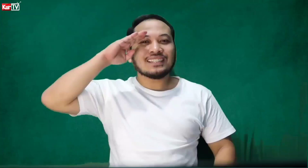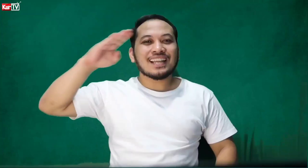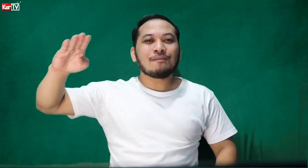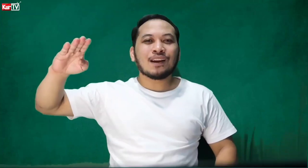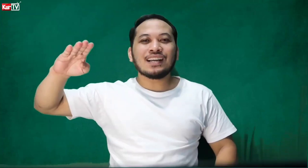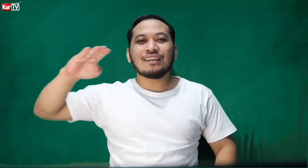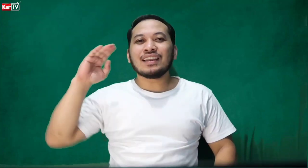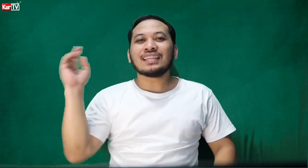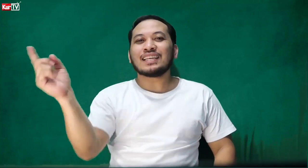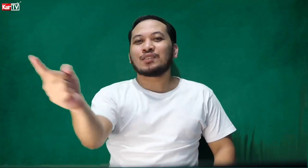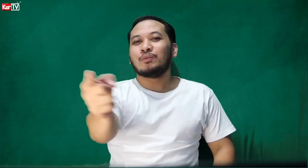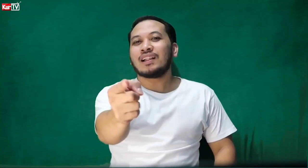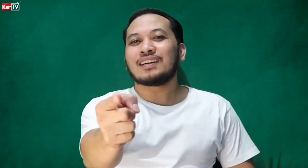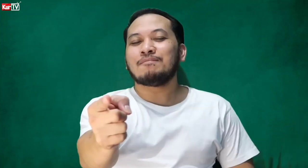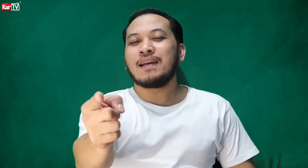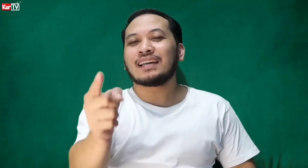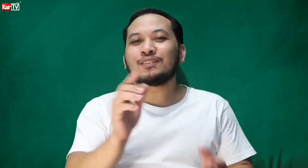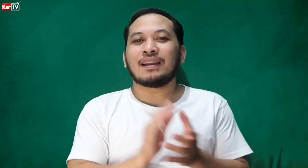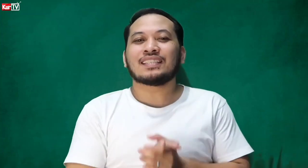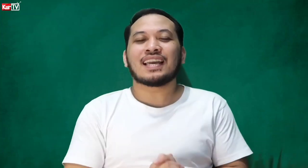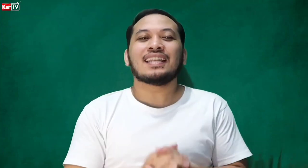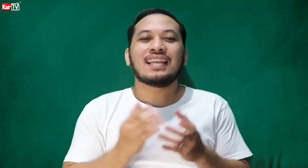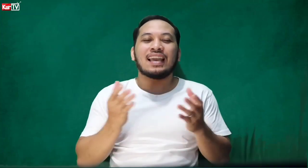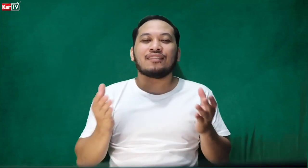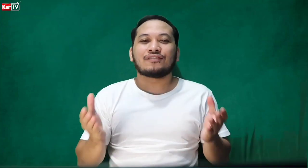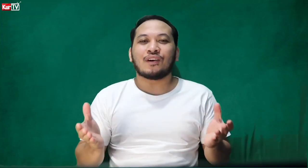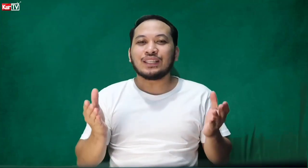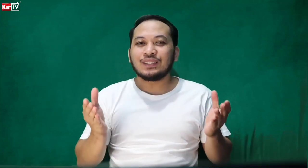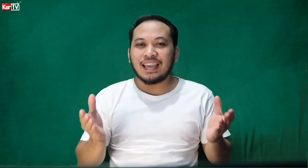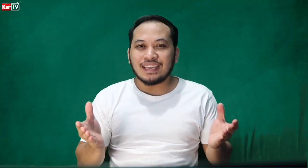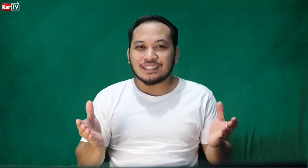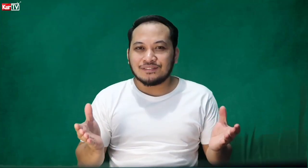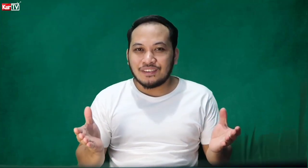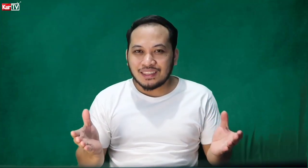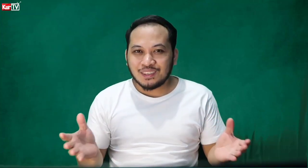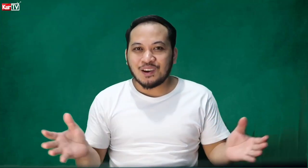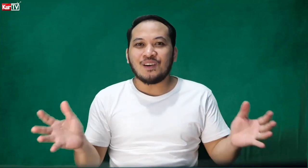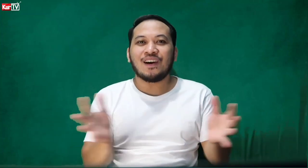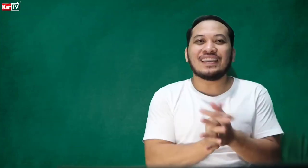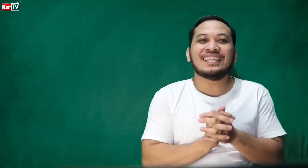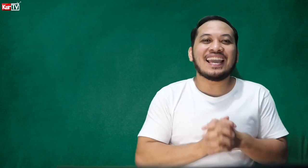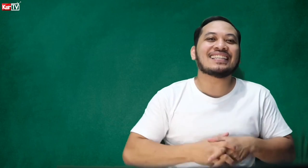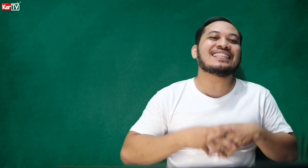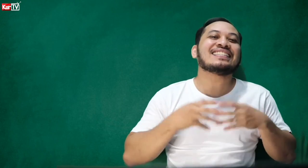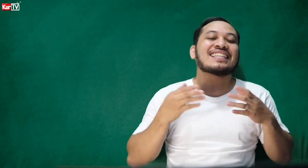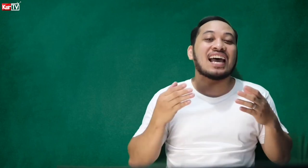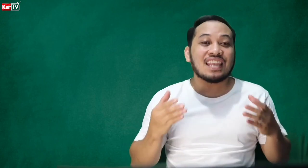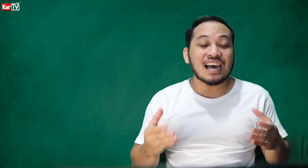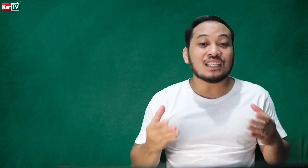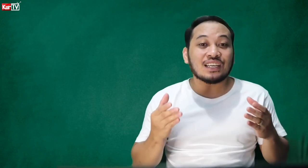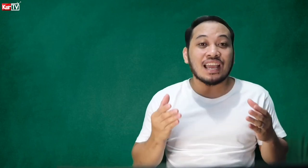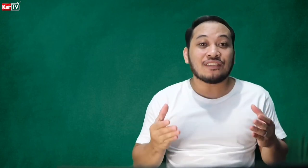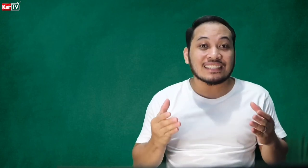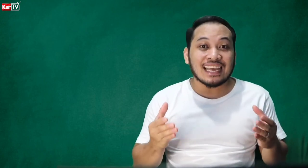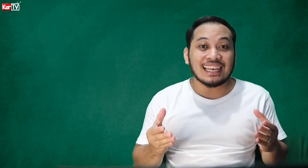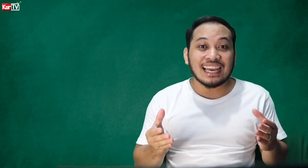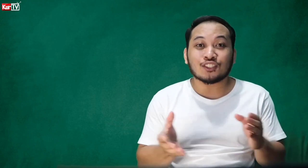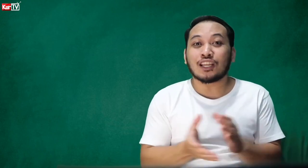What's up, Cardi Vinadix? Welcome back to my channel and for today's video, yes, it's another FSL lesson na